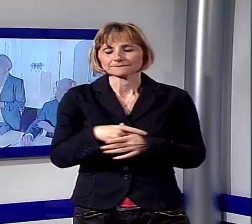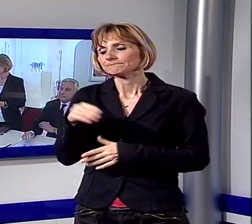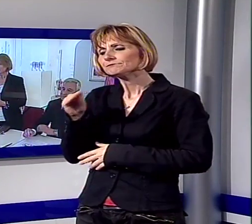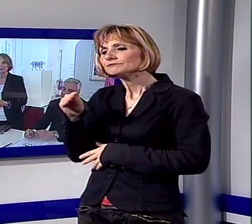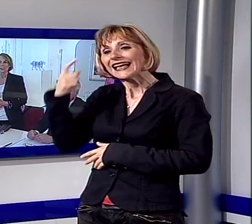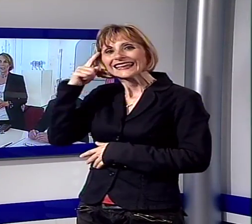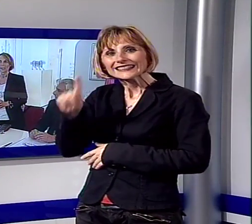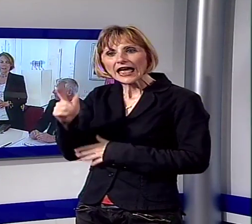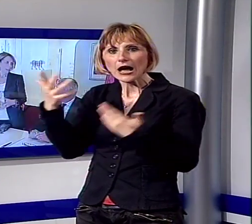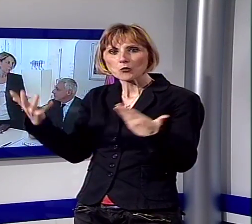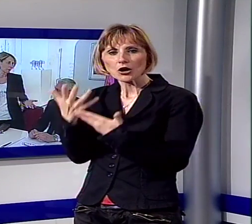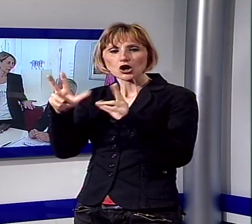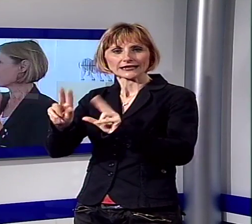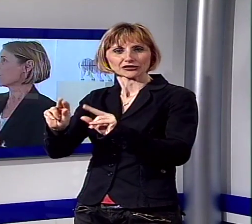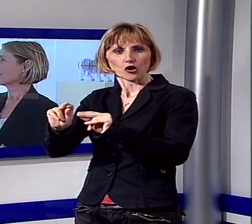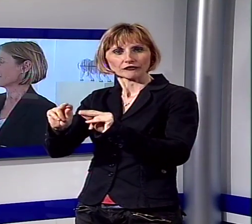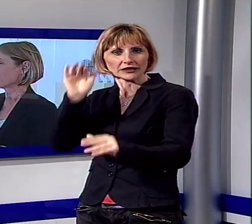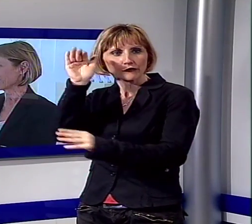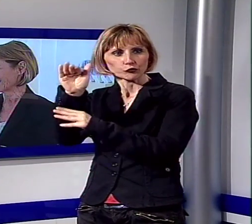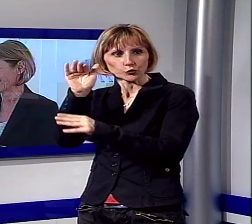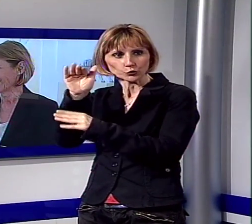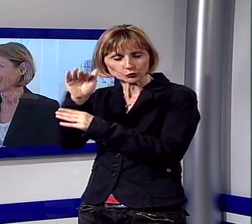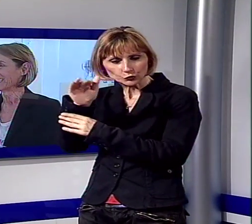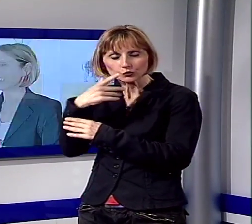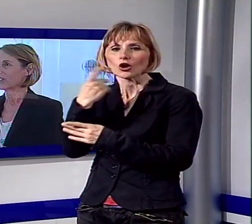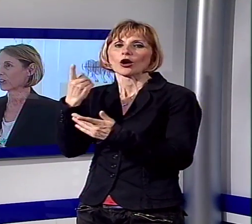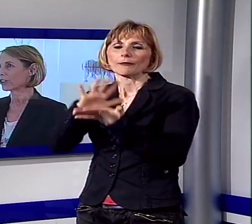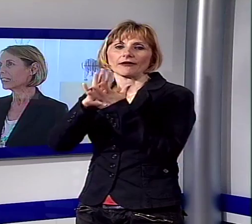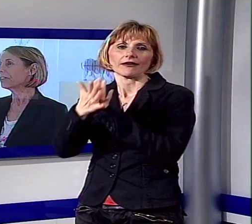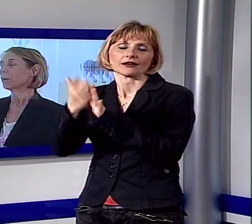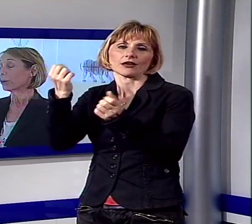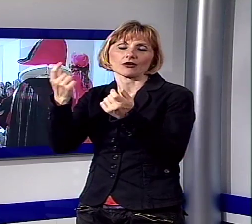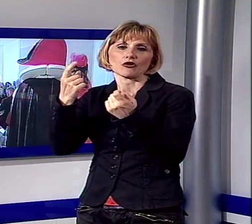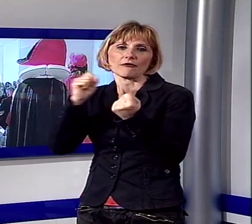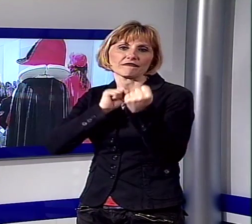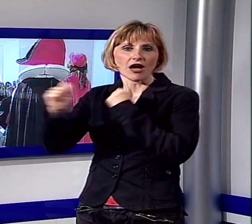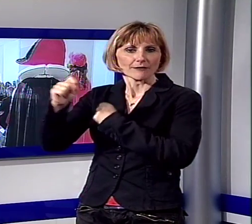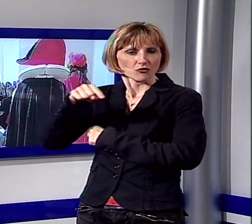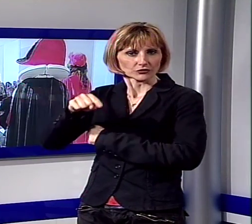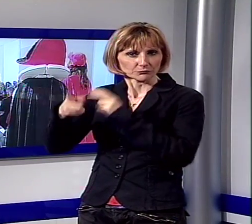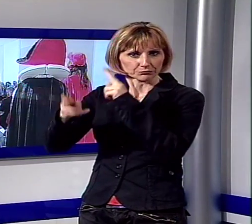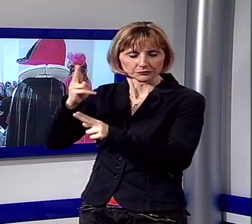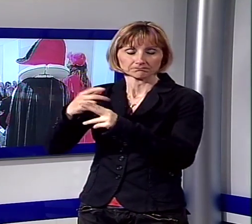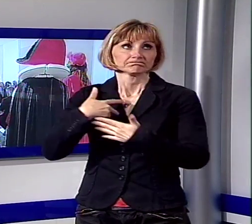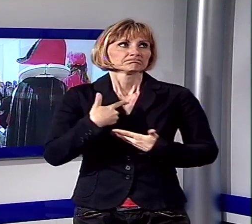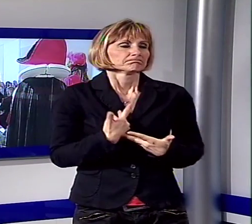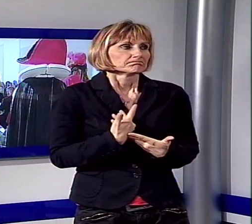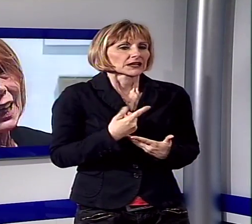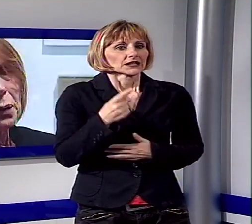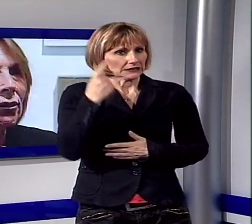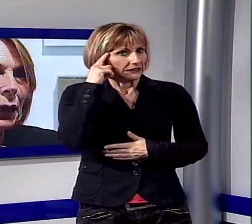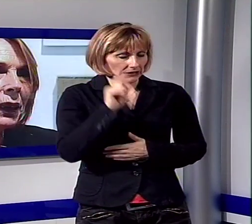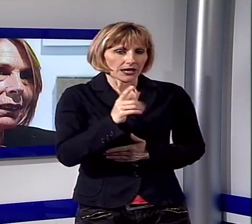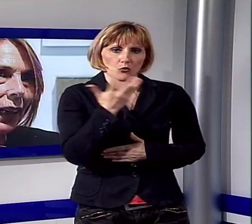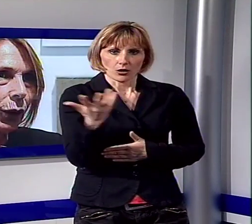qualche idea sulle iniziative che si potranno prendere per potenziare questa manifestazione? No, posso avere delle